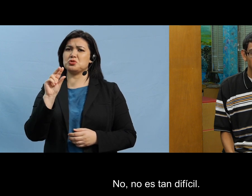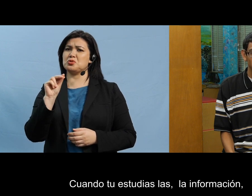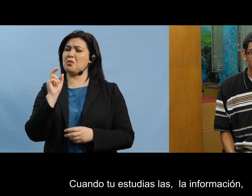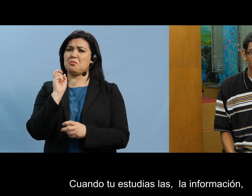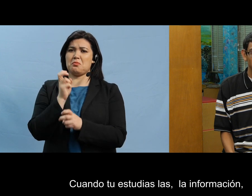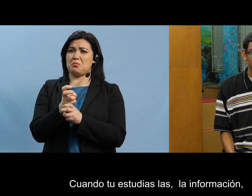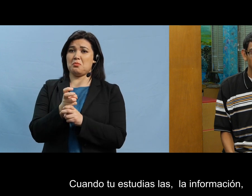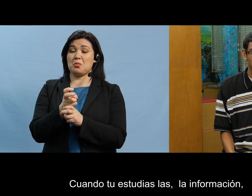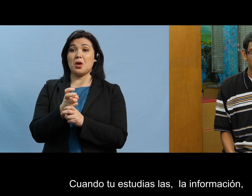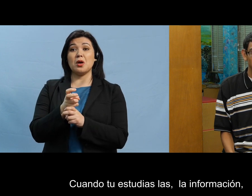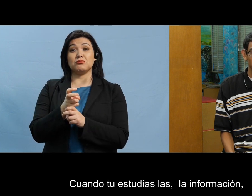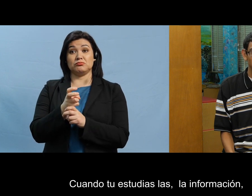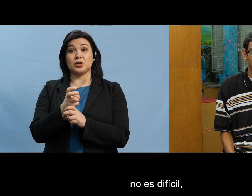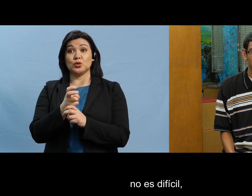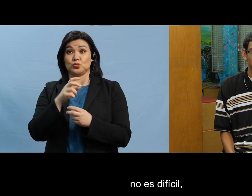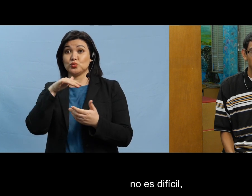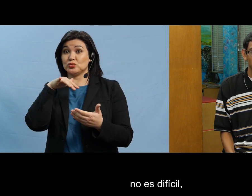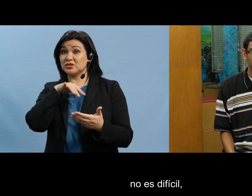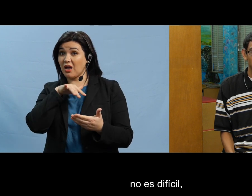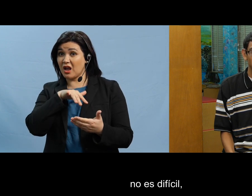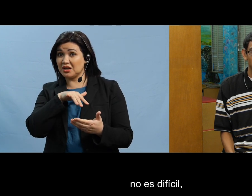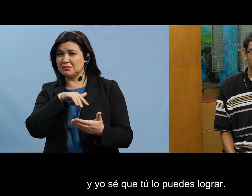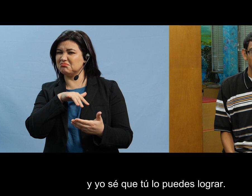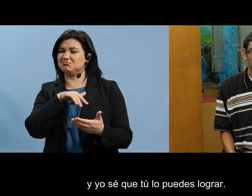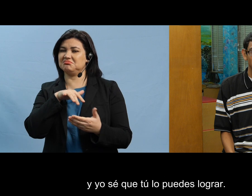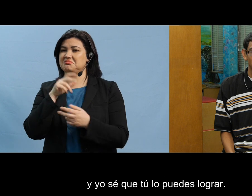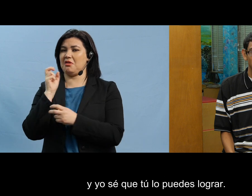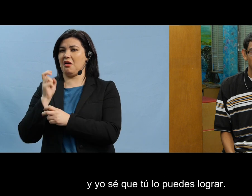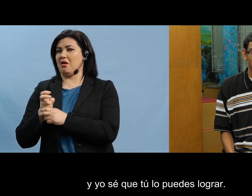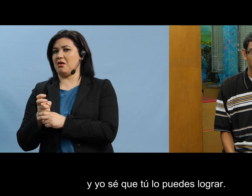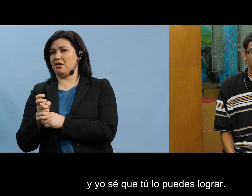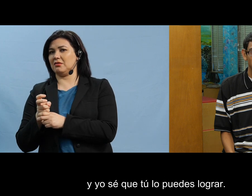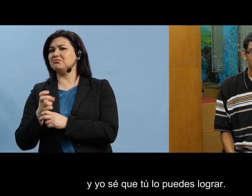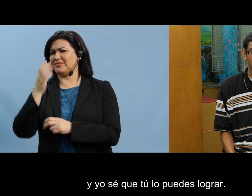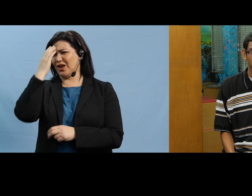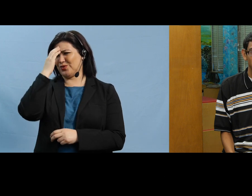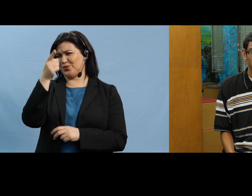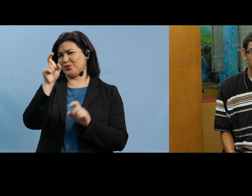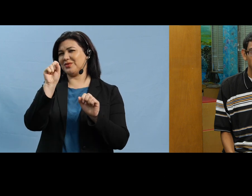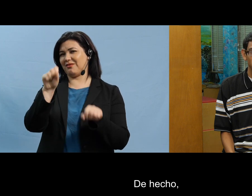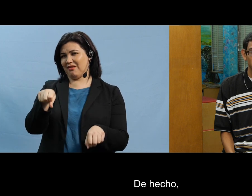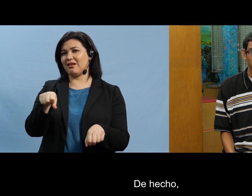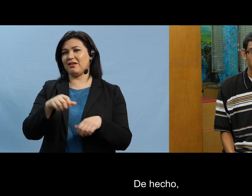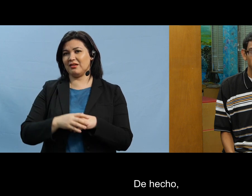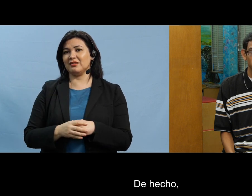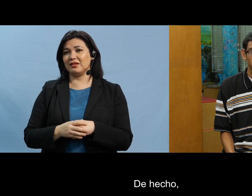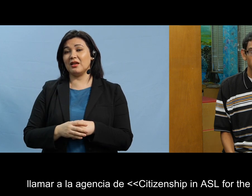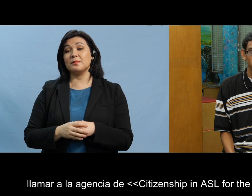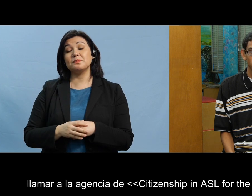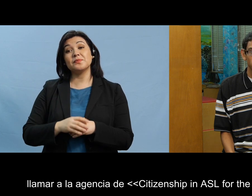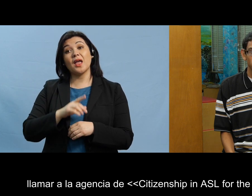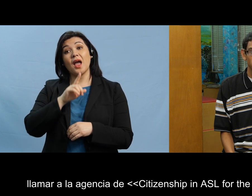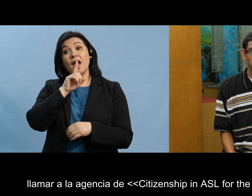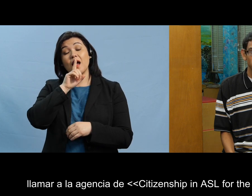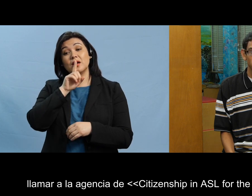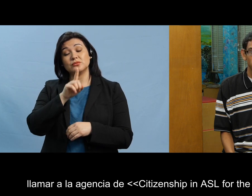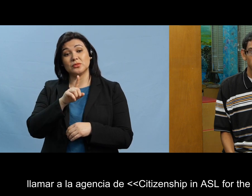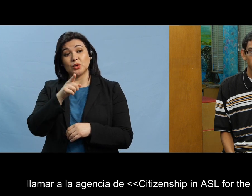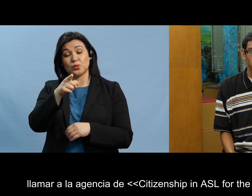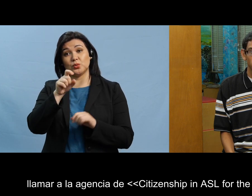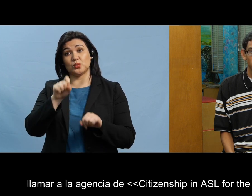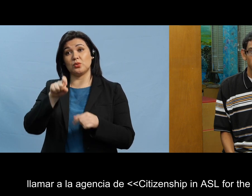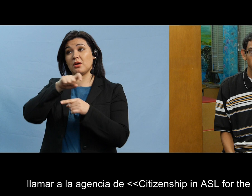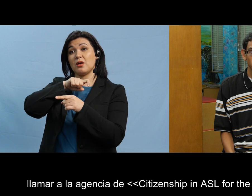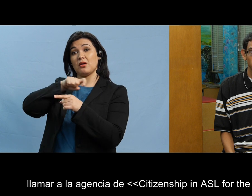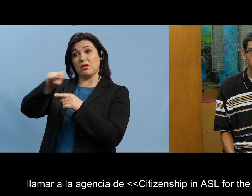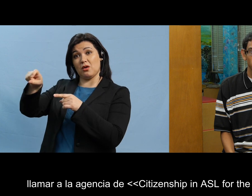cuando tú estudias la información no es difícil y yo sé que tú lo puedes lograr de hecho puedes a llamar a la